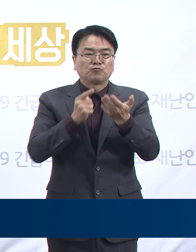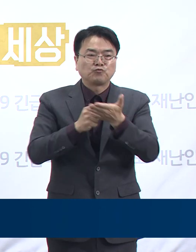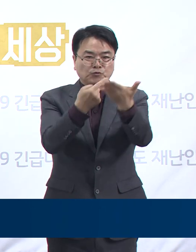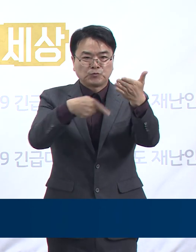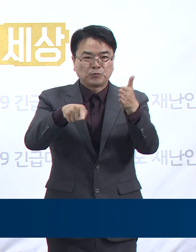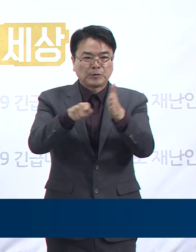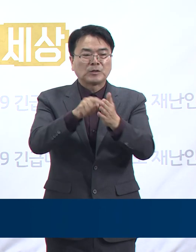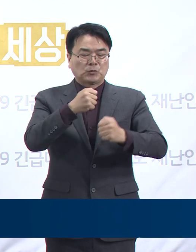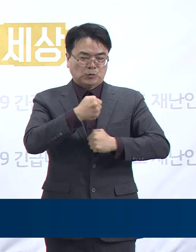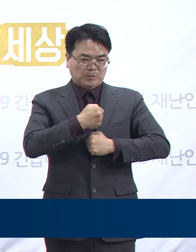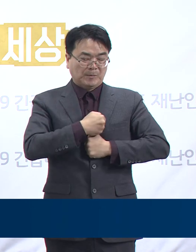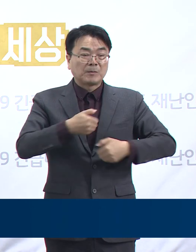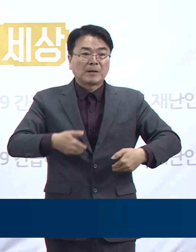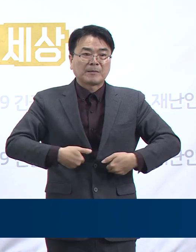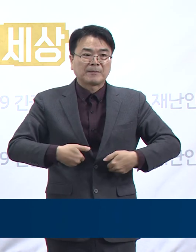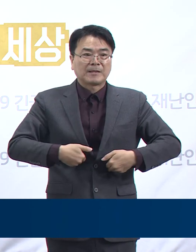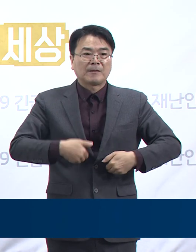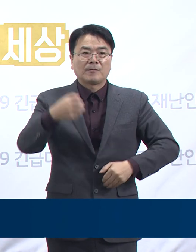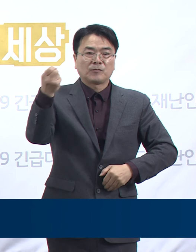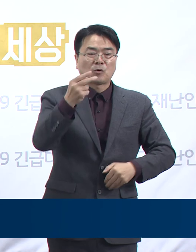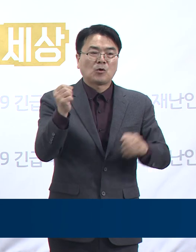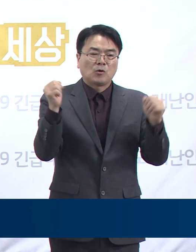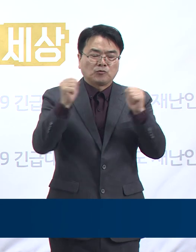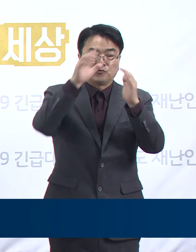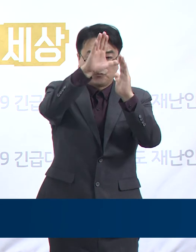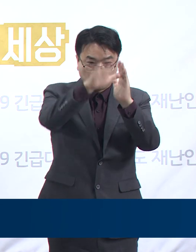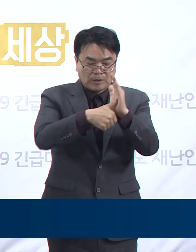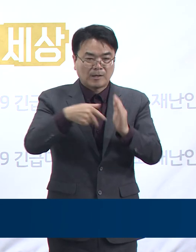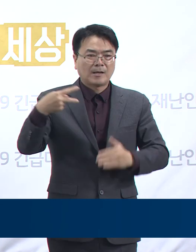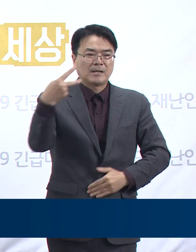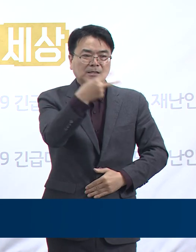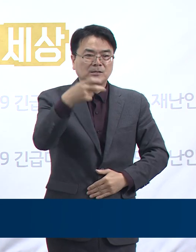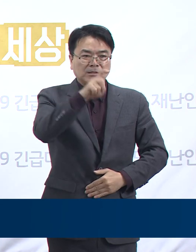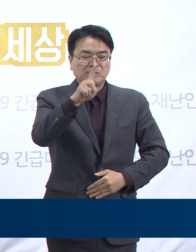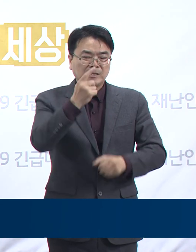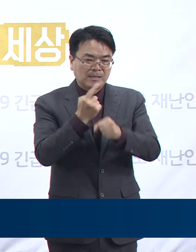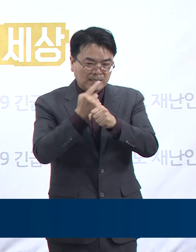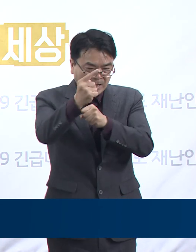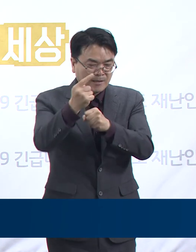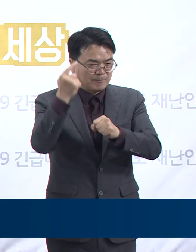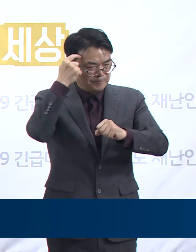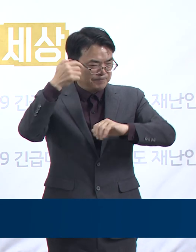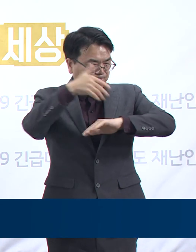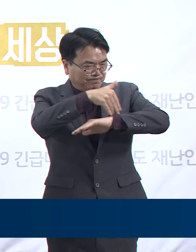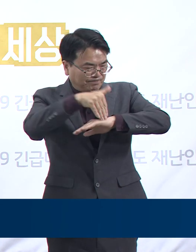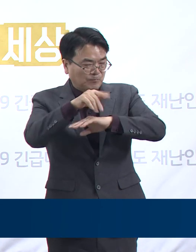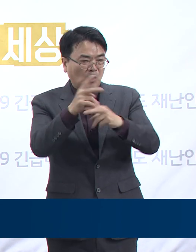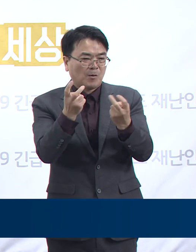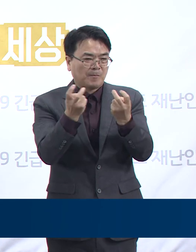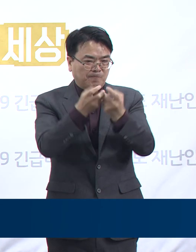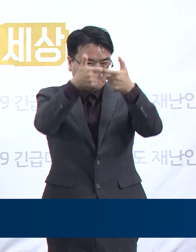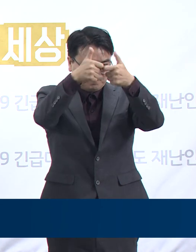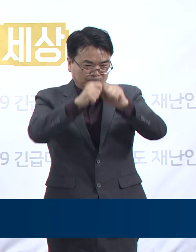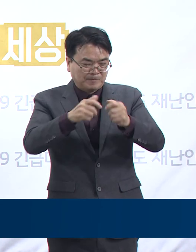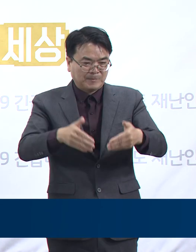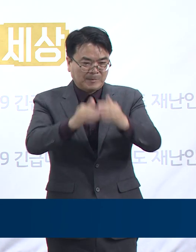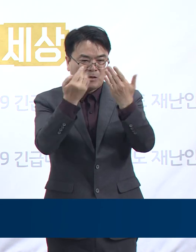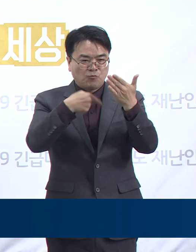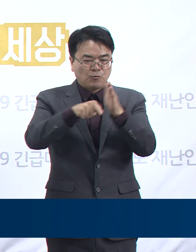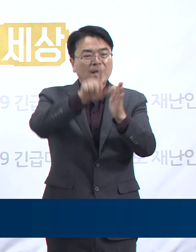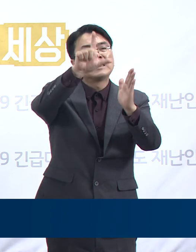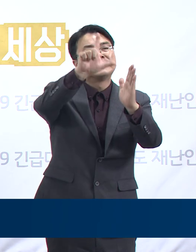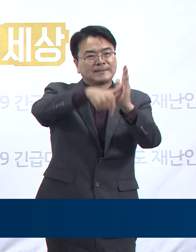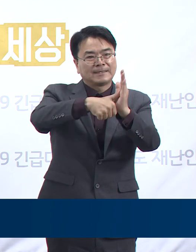동절기 그리고 2021년 유행관리 전략을 정밀하게 수립하고 제시할 시간이